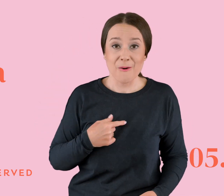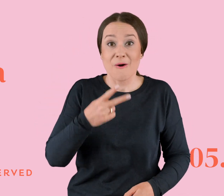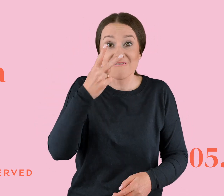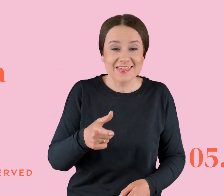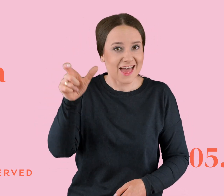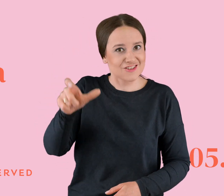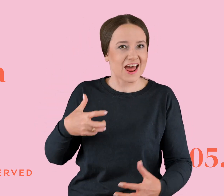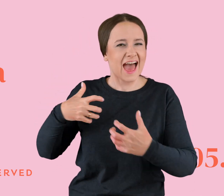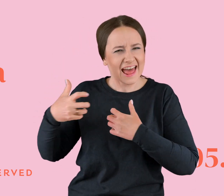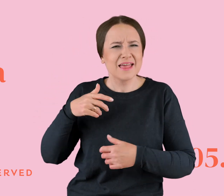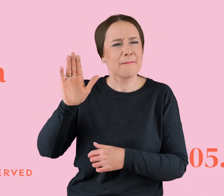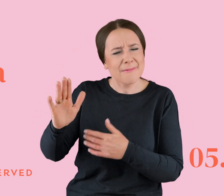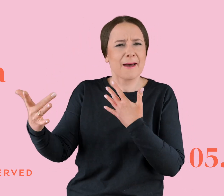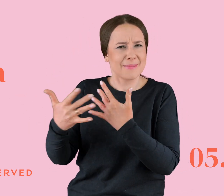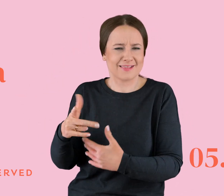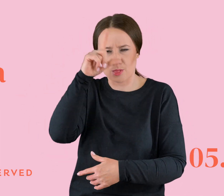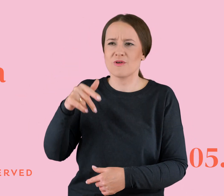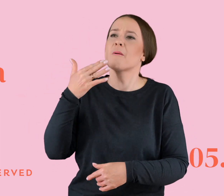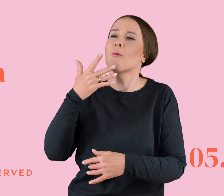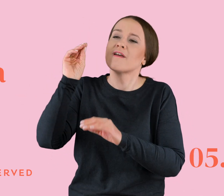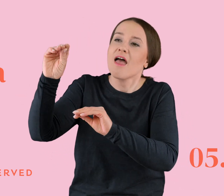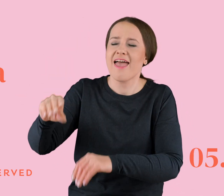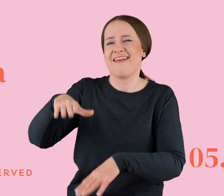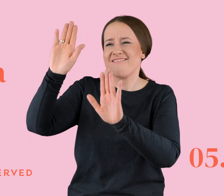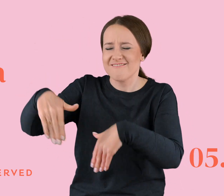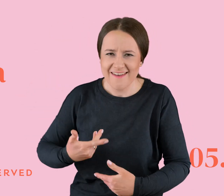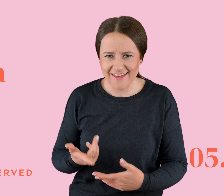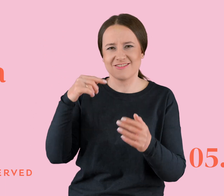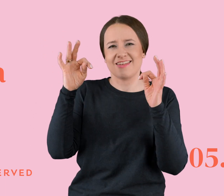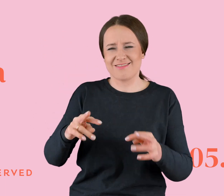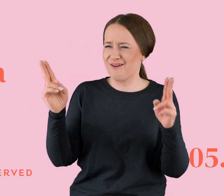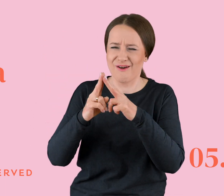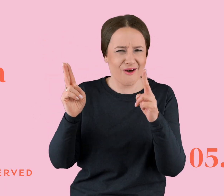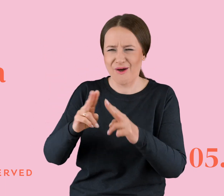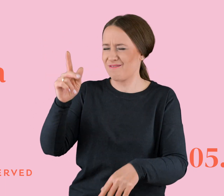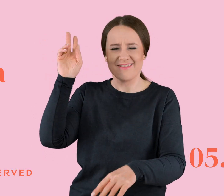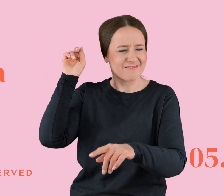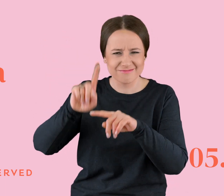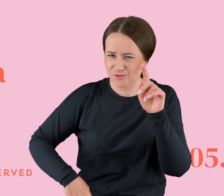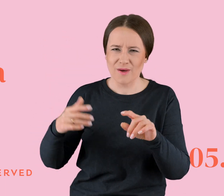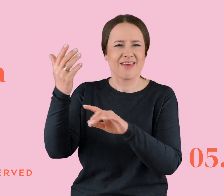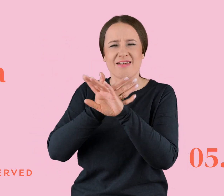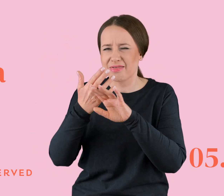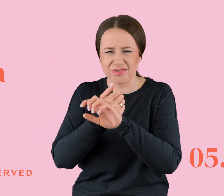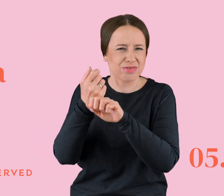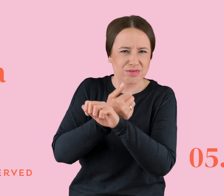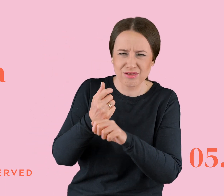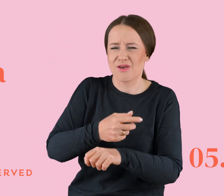ma bliskich ludzi, którzy jej mówią, weź stara, w ogóle weszłaś w toksyczną relację, on jest dla Ciebie zły, no zobacz jak się przez niego czujesz, no weź to